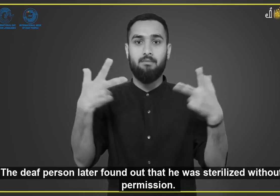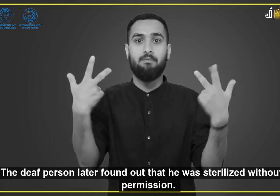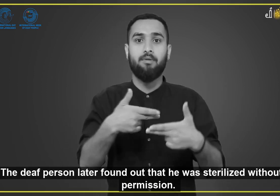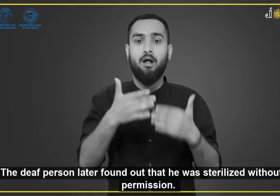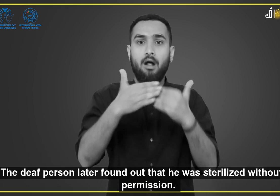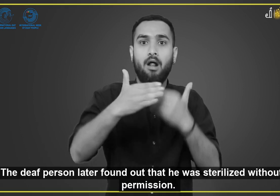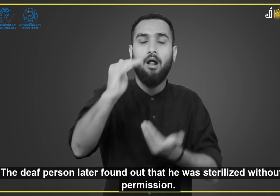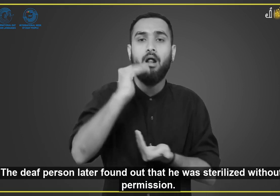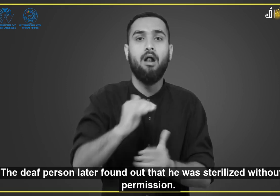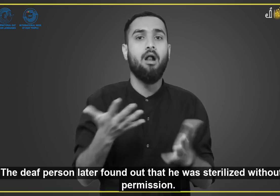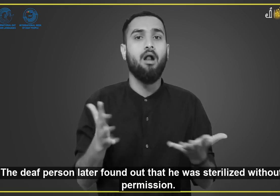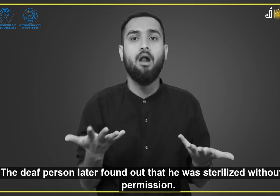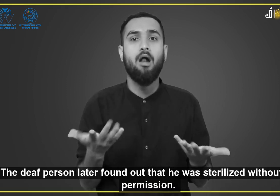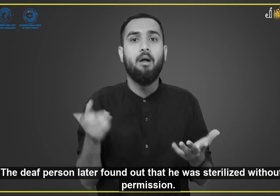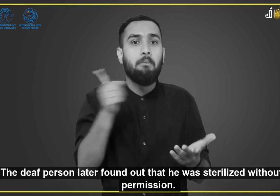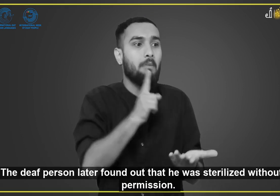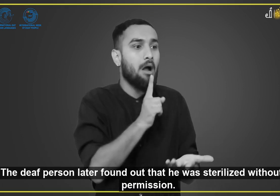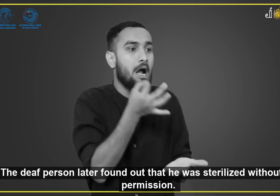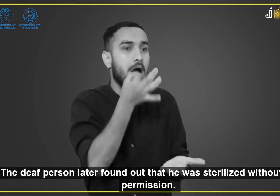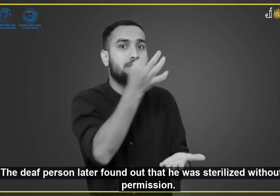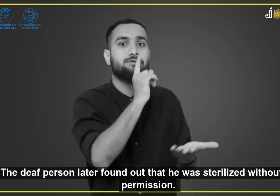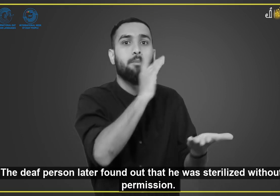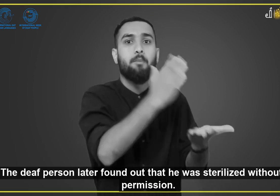उसकी अनुमतिक की बिना उसकी नस्बंदी कर दी गई